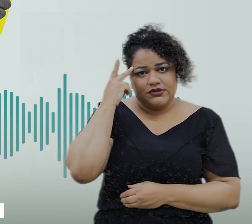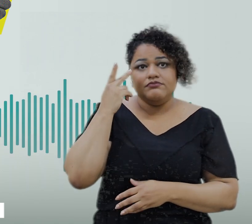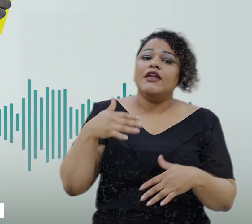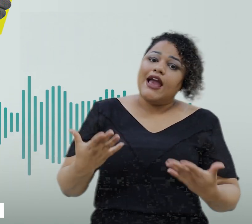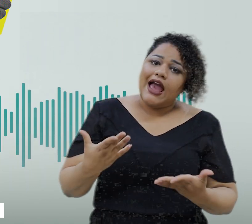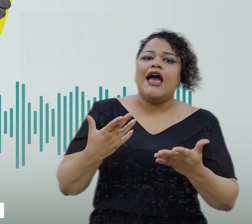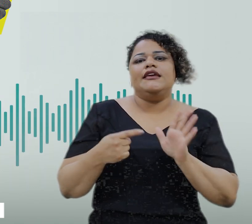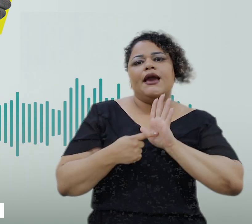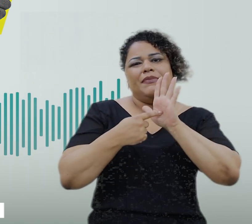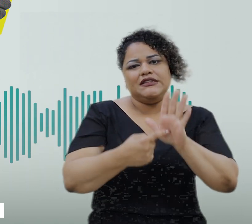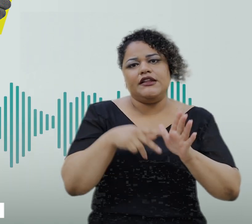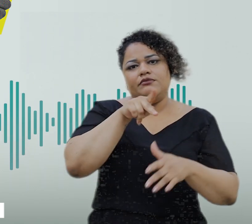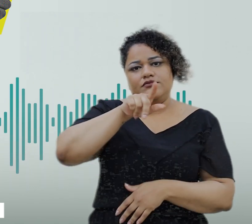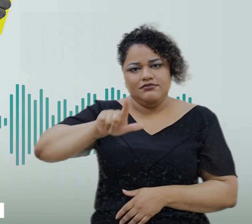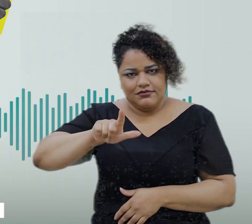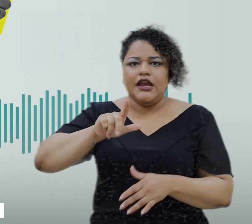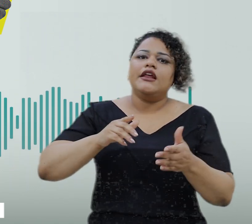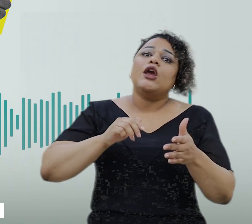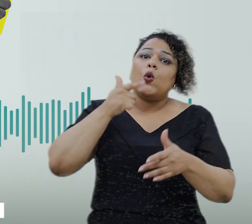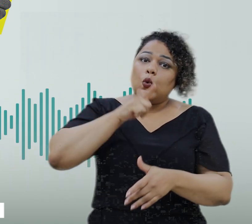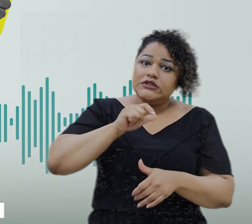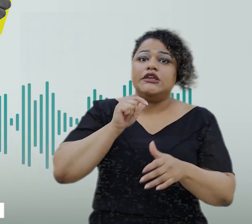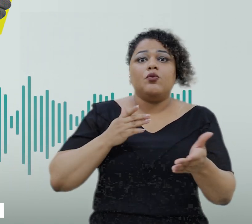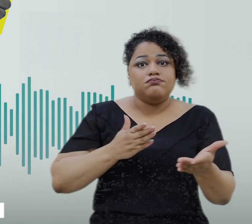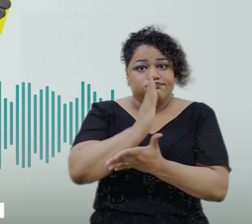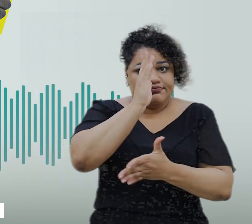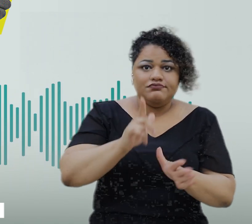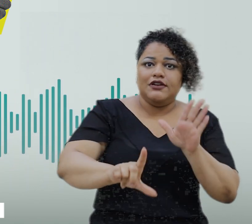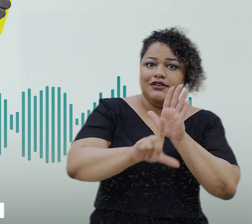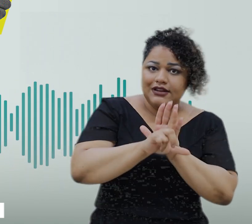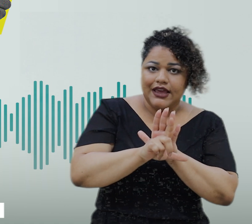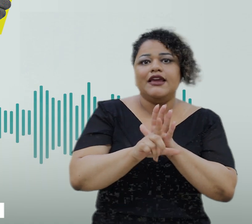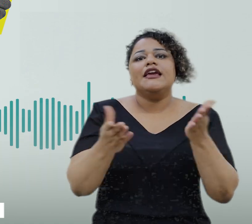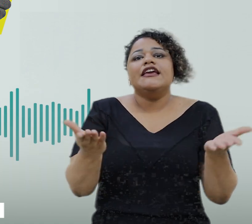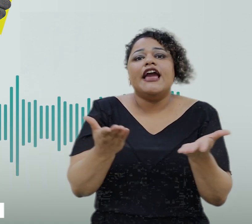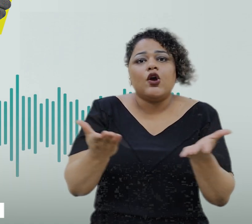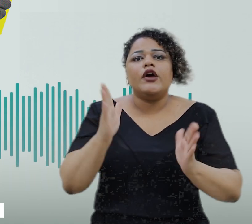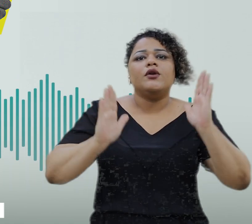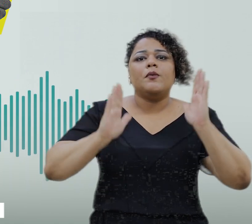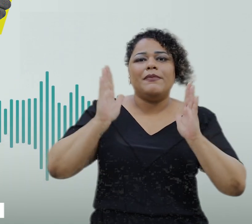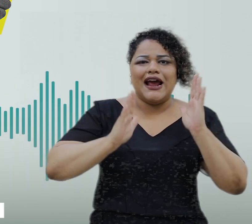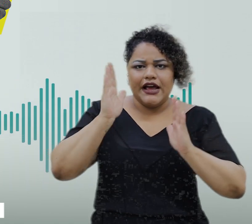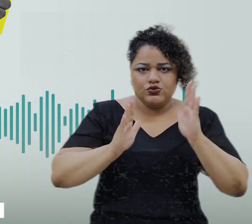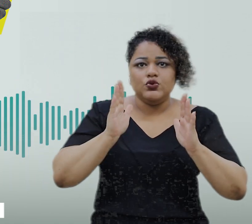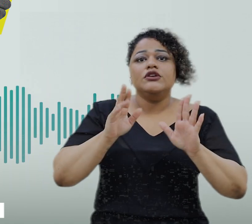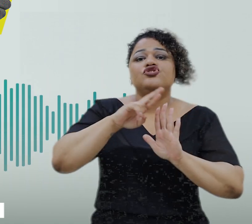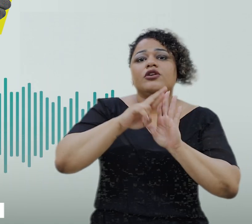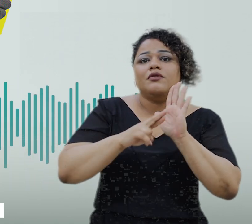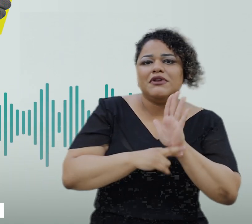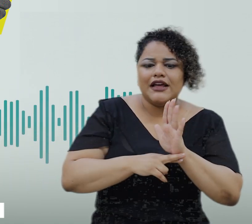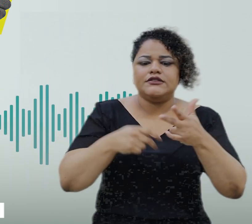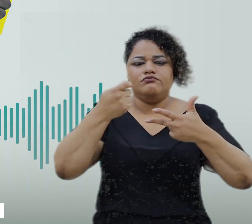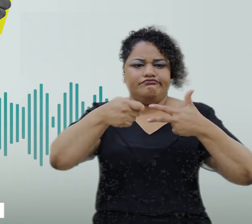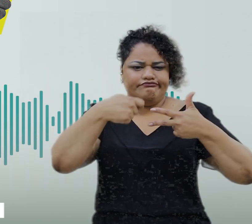apresentamos o projeto de lei, foi sancionada a legislação e agora nós estamos num prazo de regulamentação pelo poder